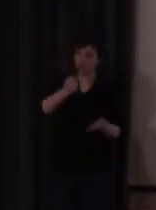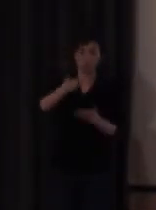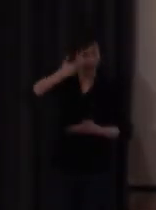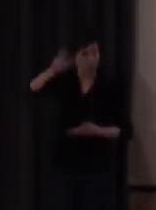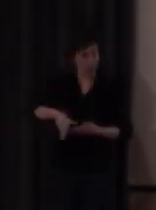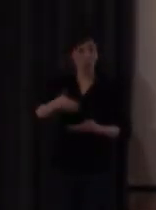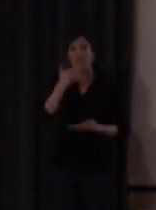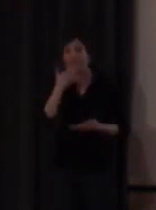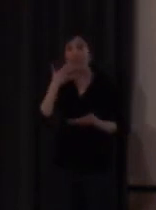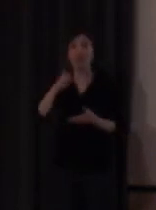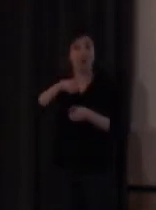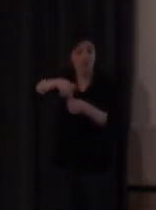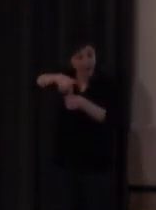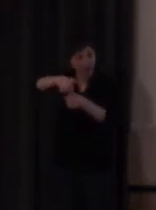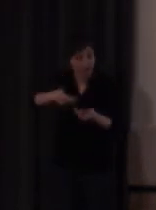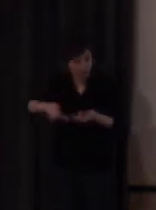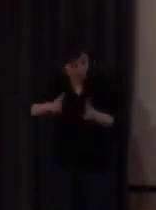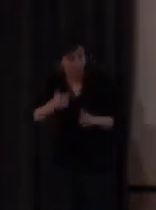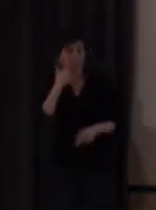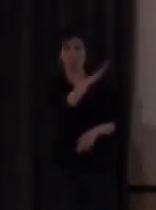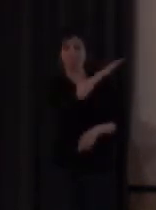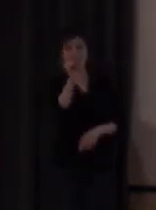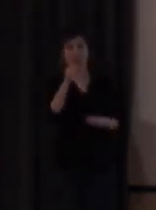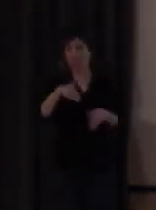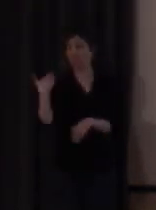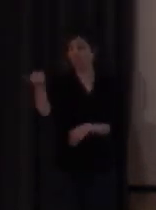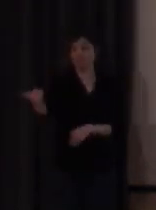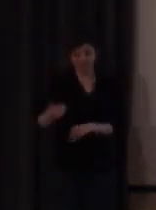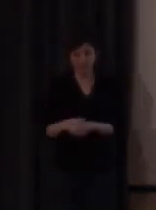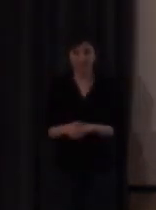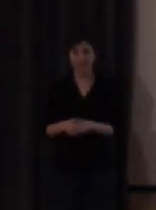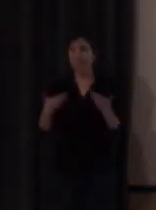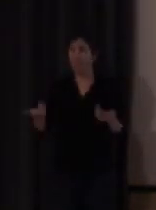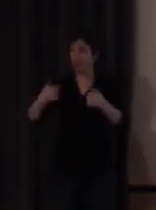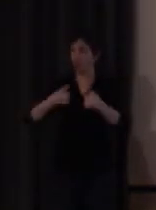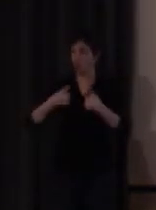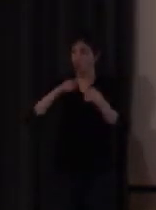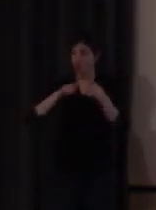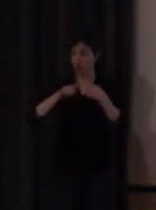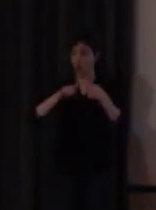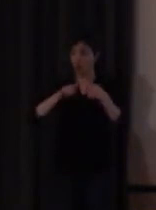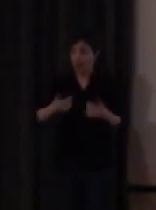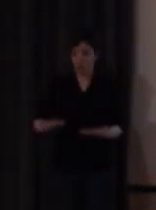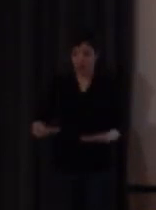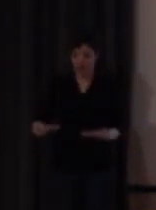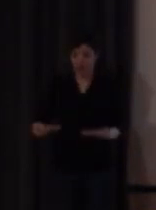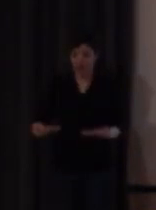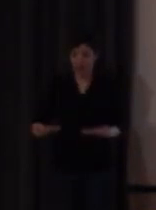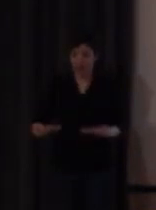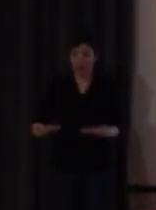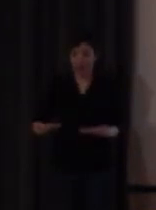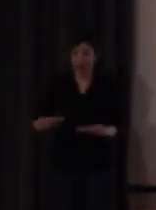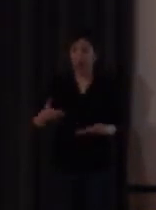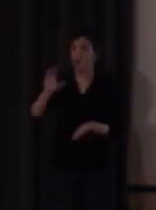momento si hay una plaza le llamaremos y así fue como yo a día de hoy en el curso